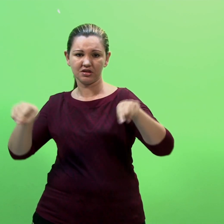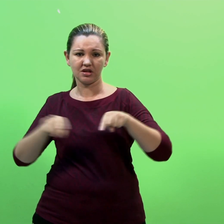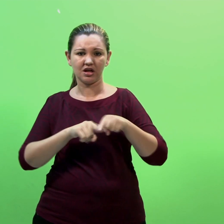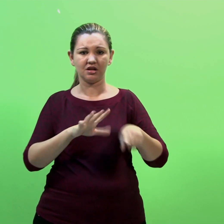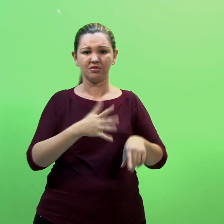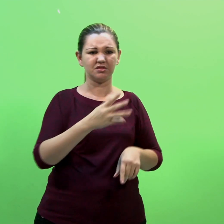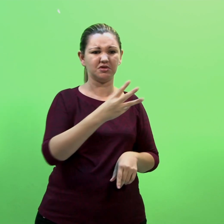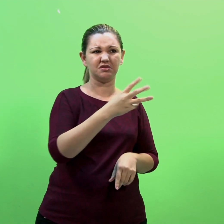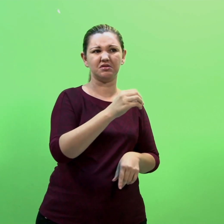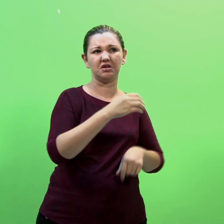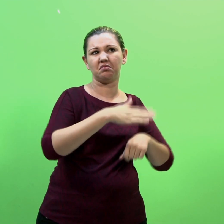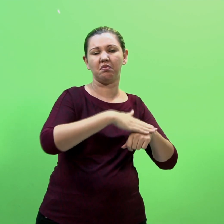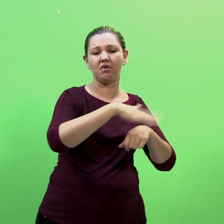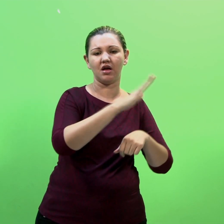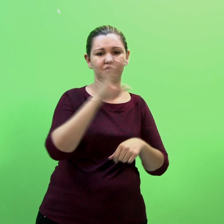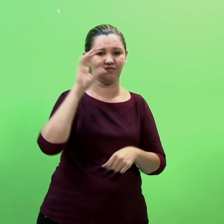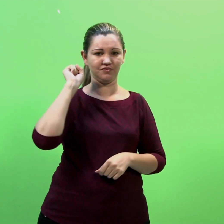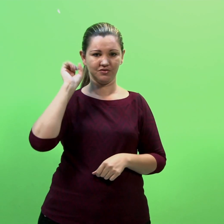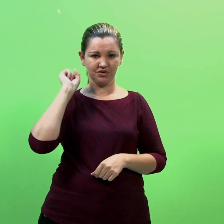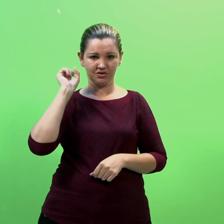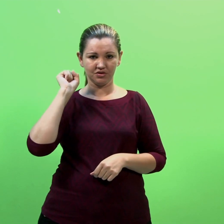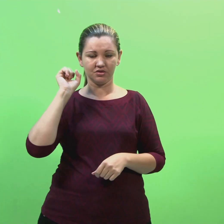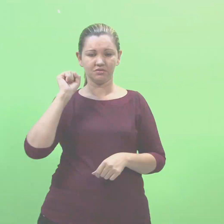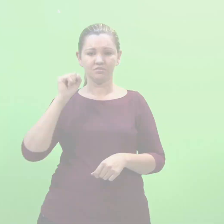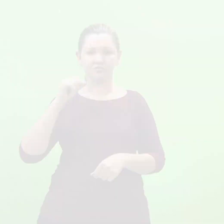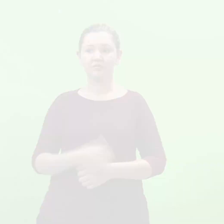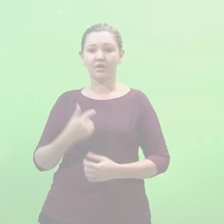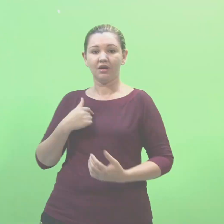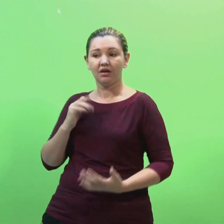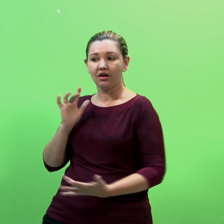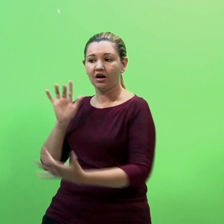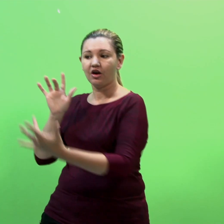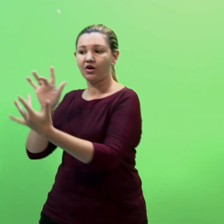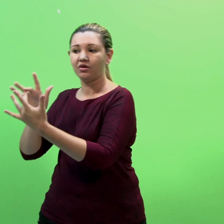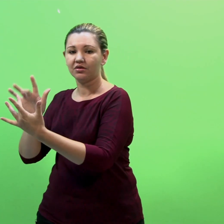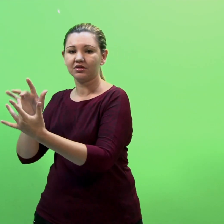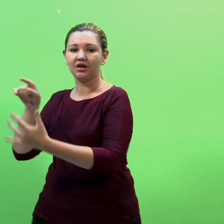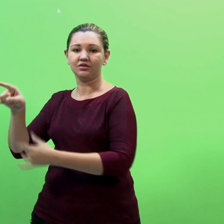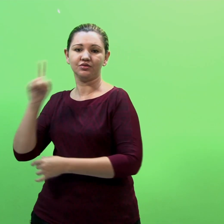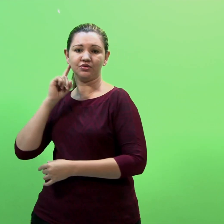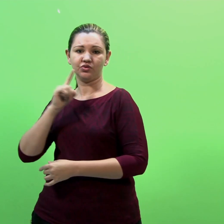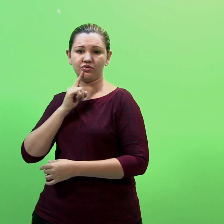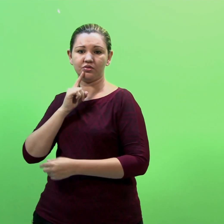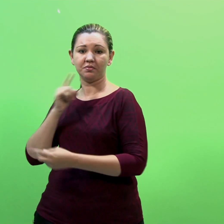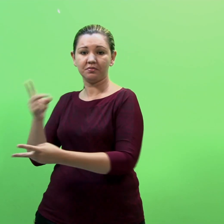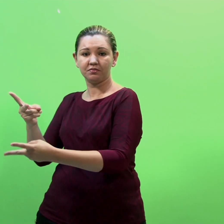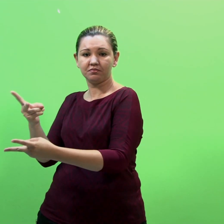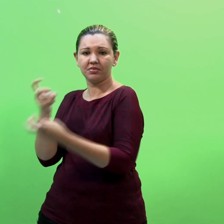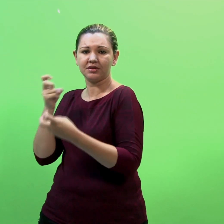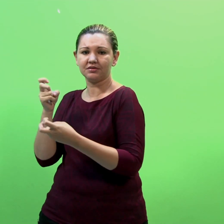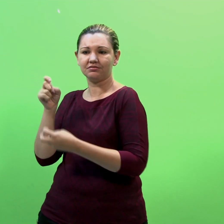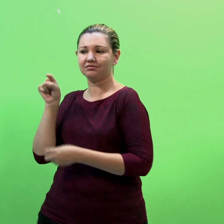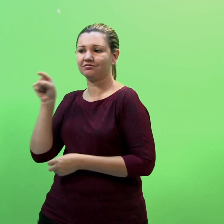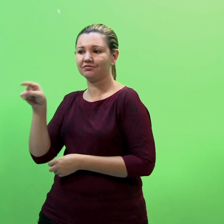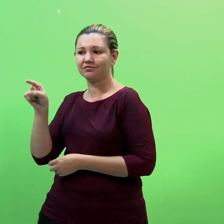incluídos em uma sala com mais de 30 ouvintes Ao me aproximar desse público, percebi que um surdo não tinha a mesma